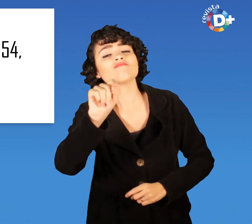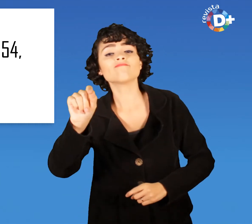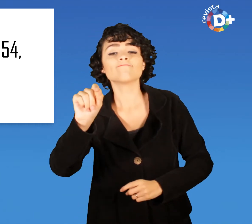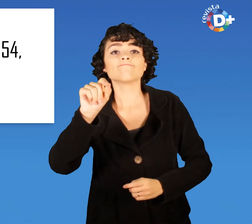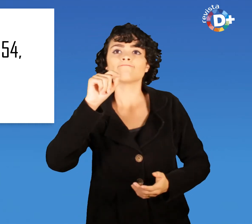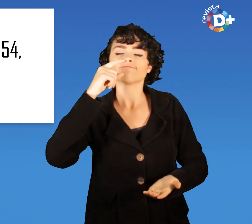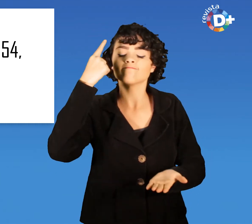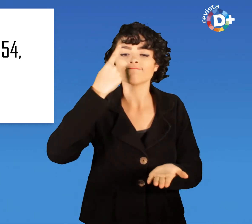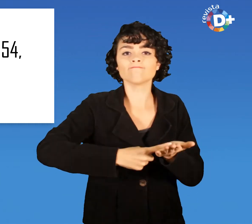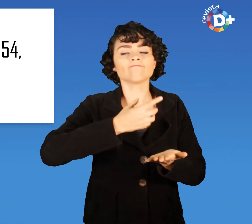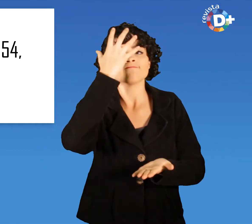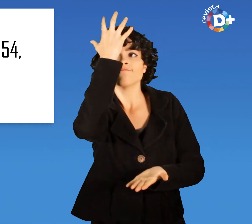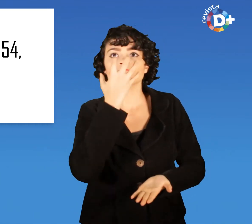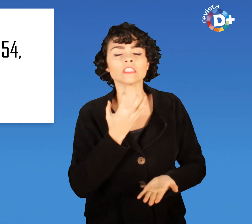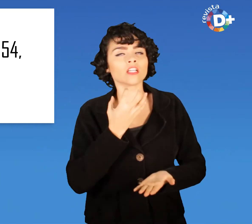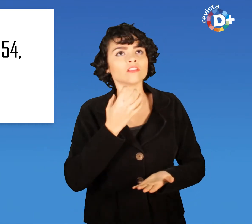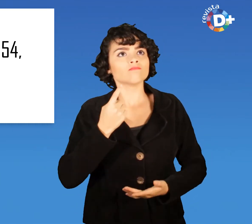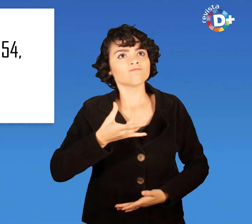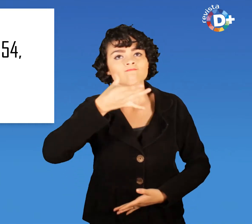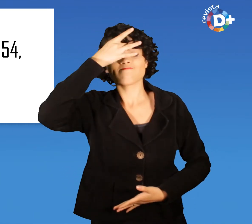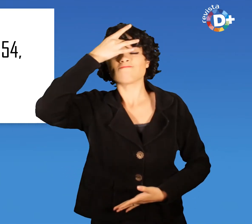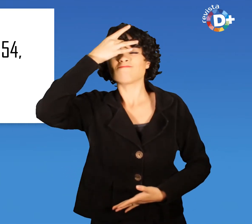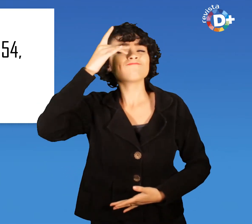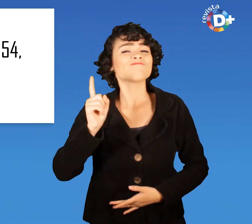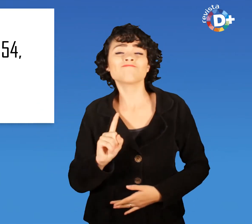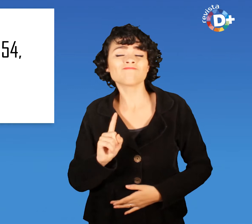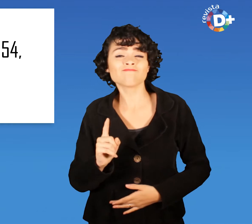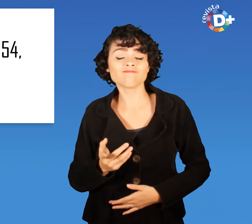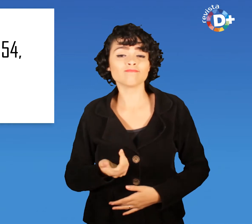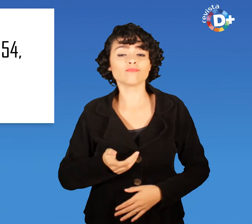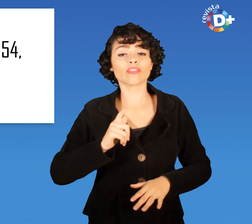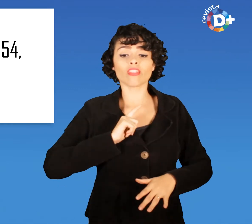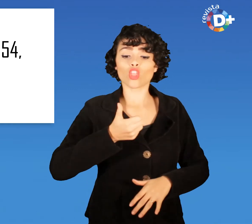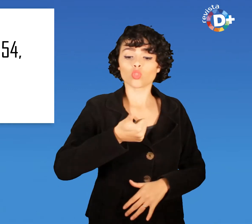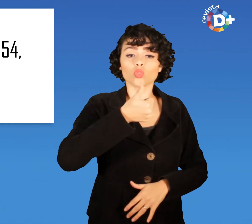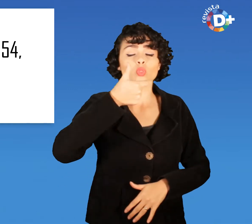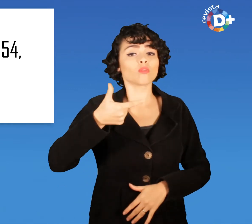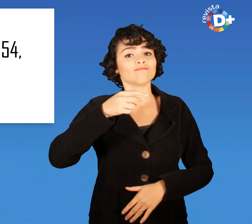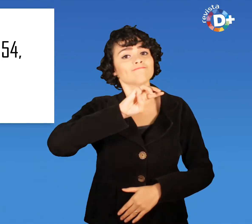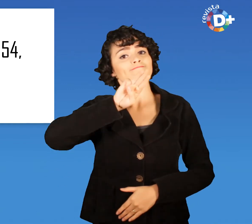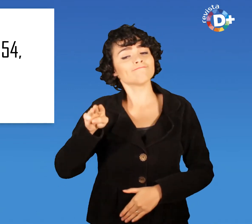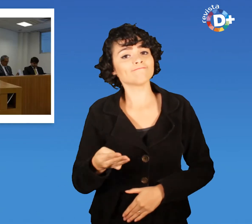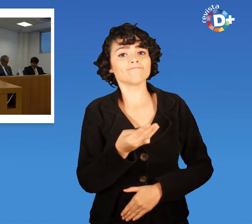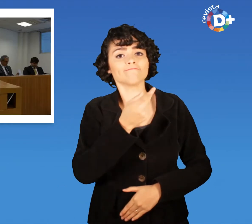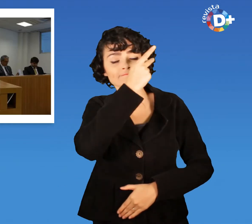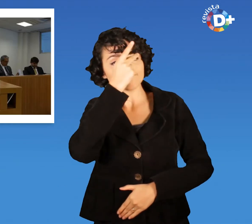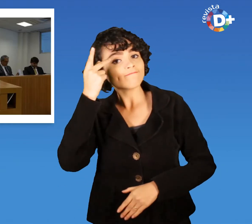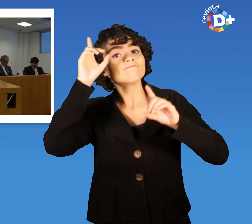propósito do encontro Temos uma média de 12 milhões de pessoas com deficiência em